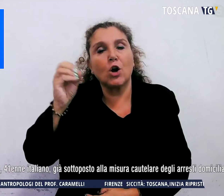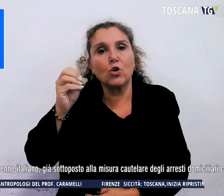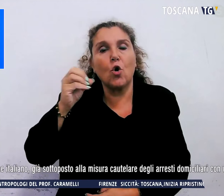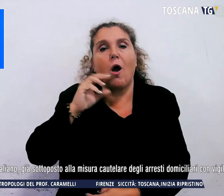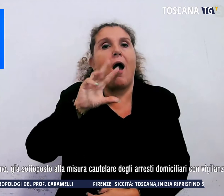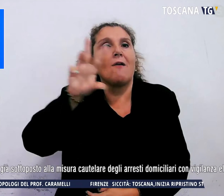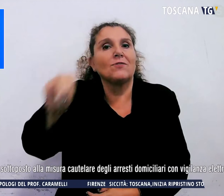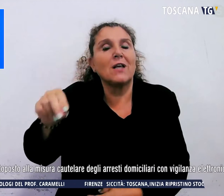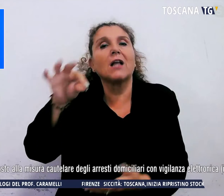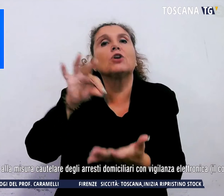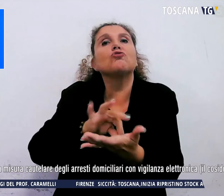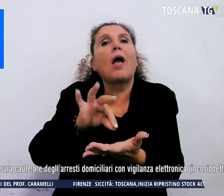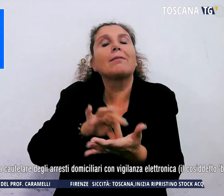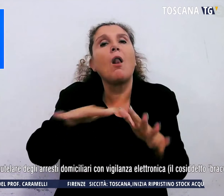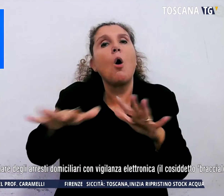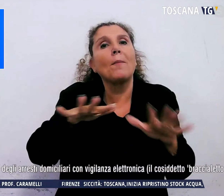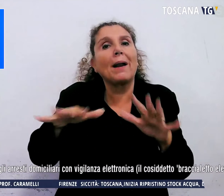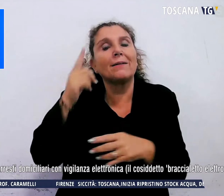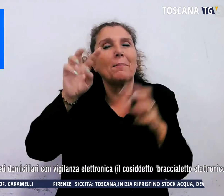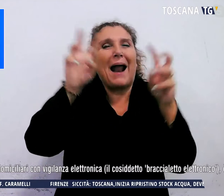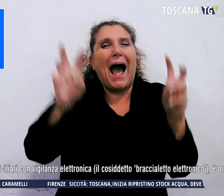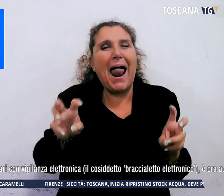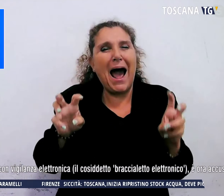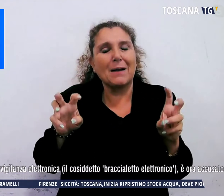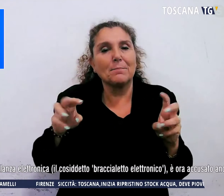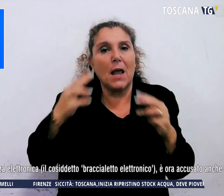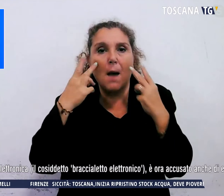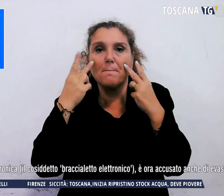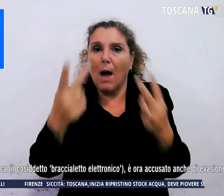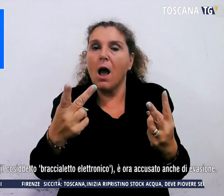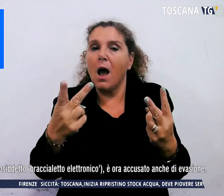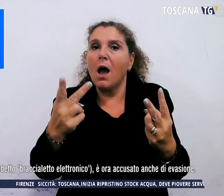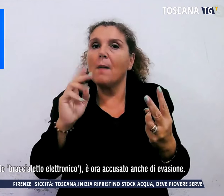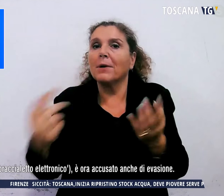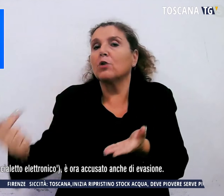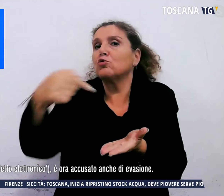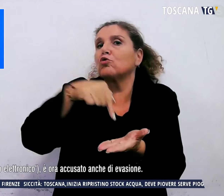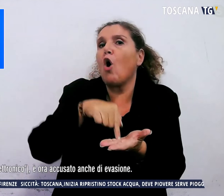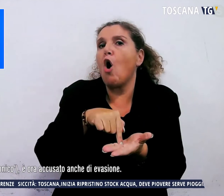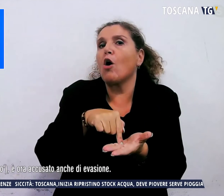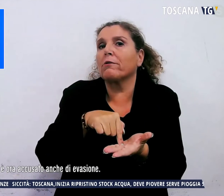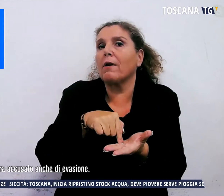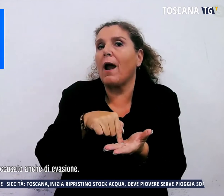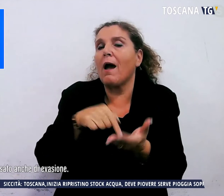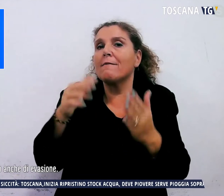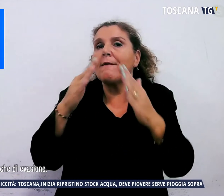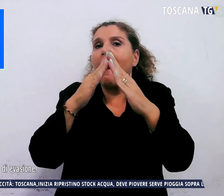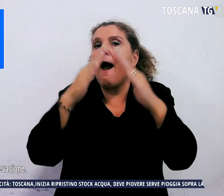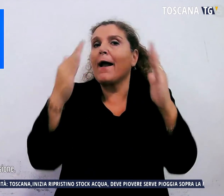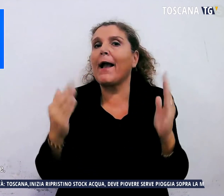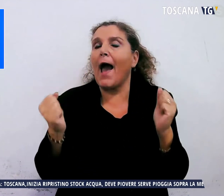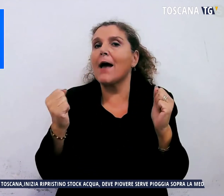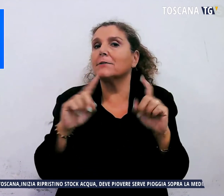operativa per un allarme, a sorprenderlo mentre faceva rientro nella casa da dove non si sarebbe potuto